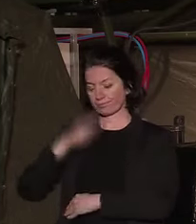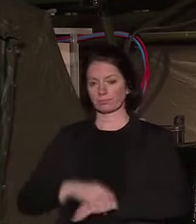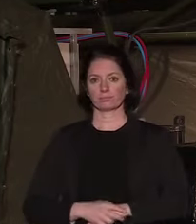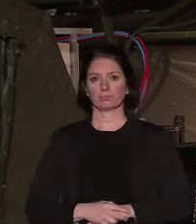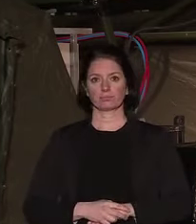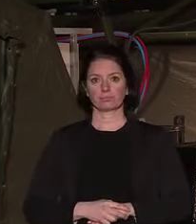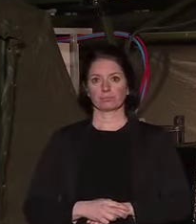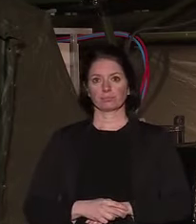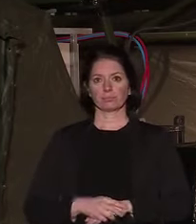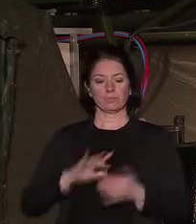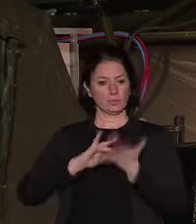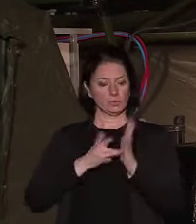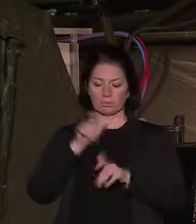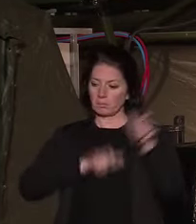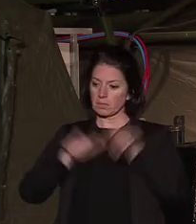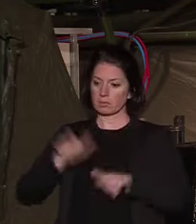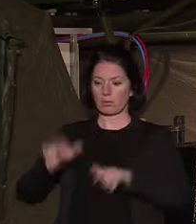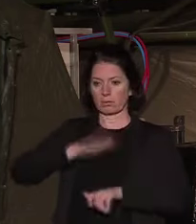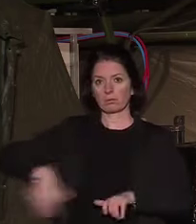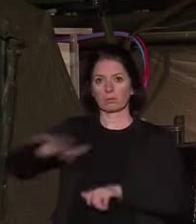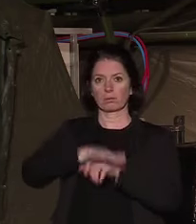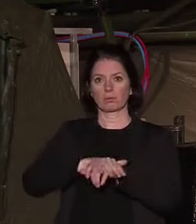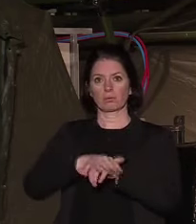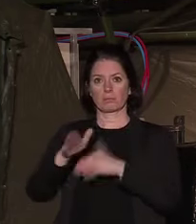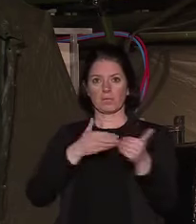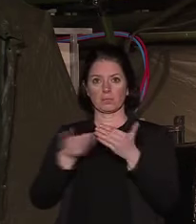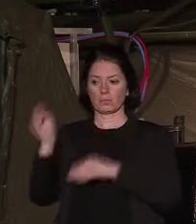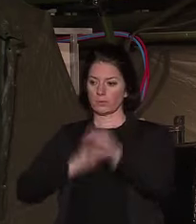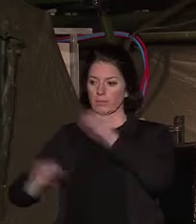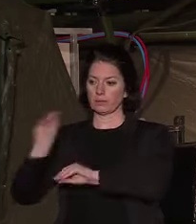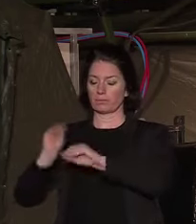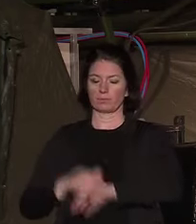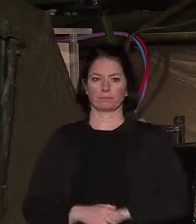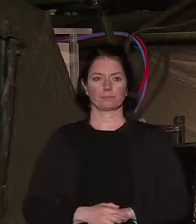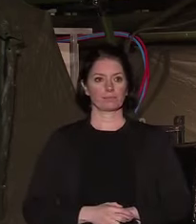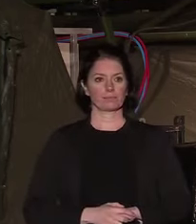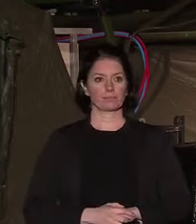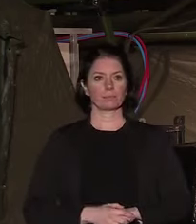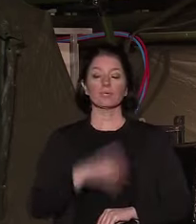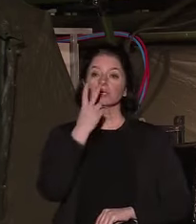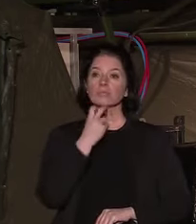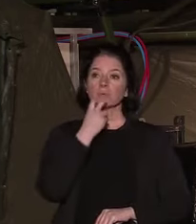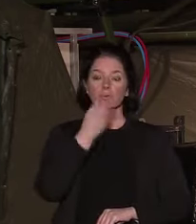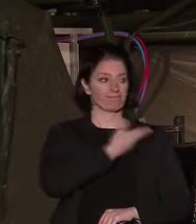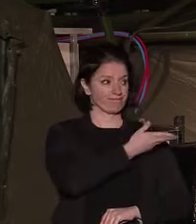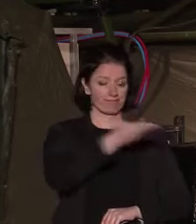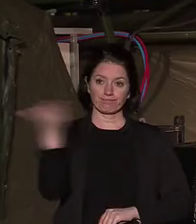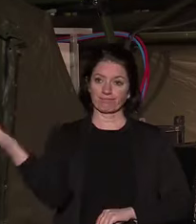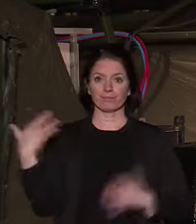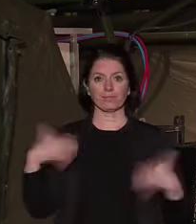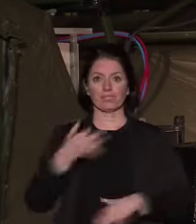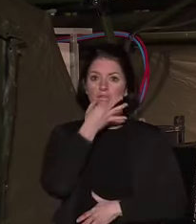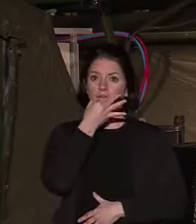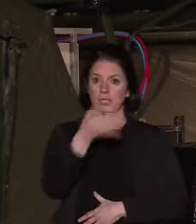toute la communauté des soignants. Mes chers compatriotes, je vous ai dit, il y a quelques jours, que nous étions